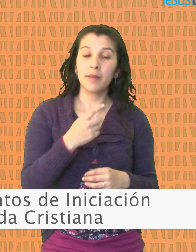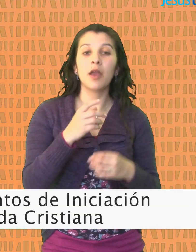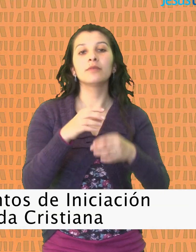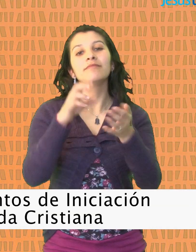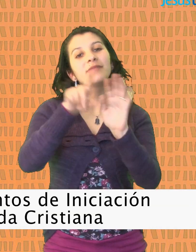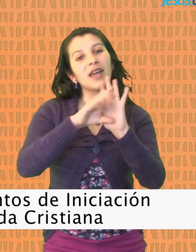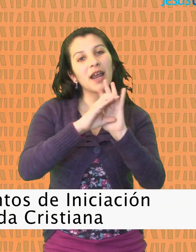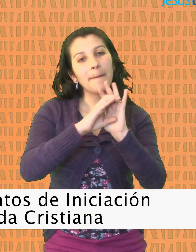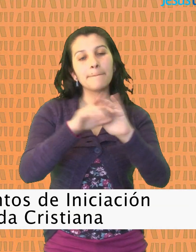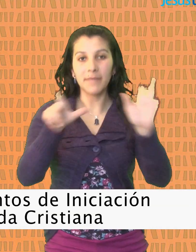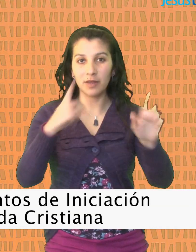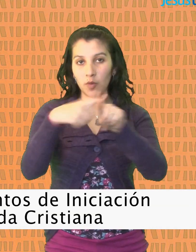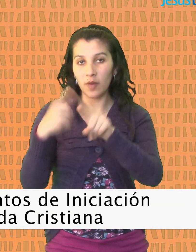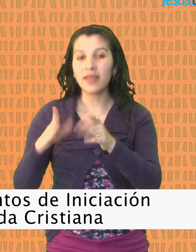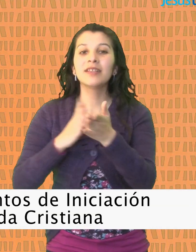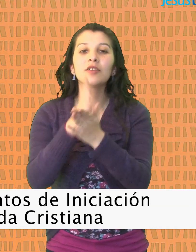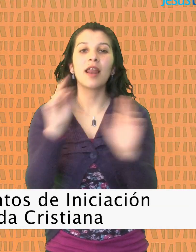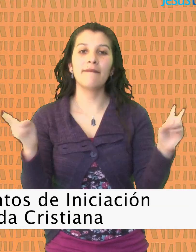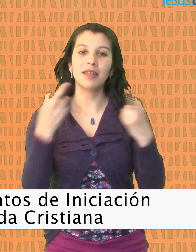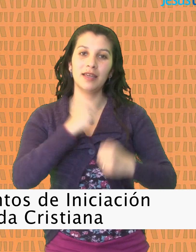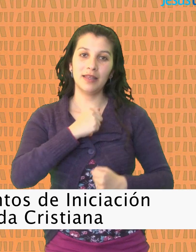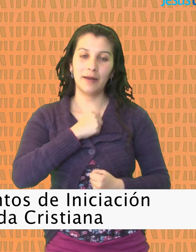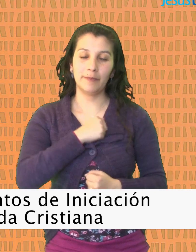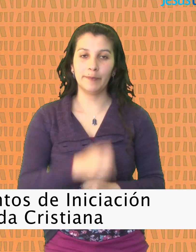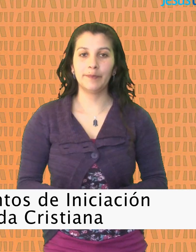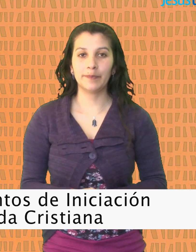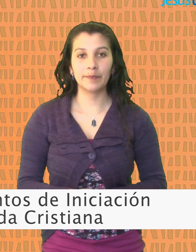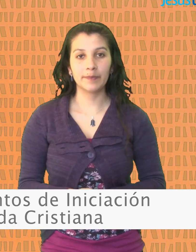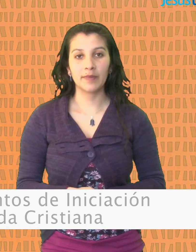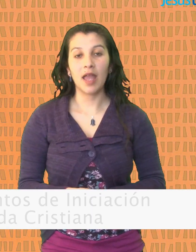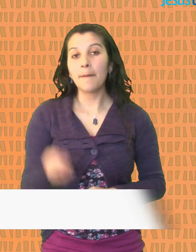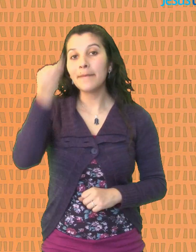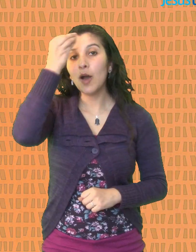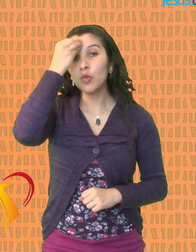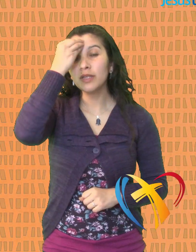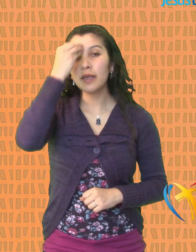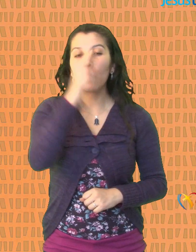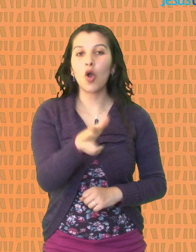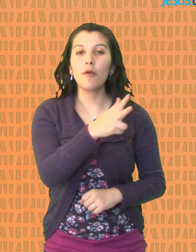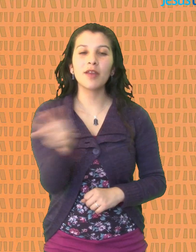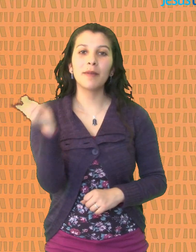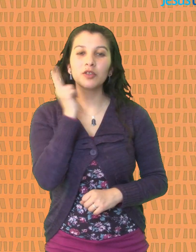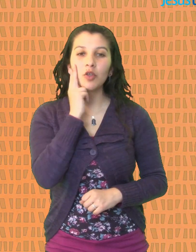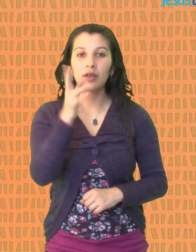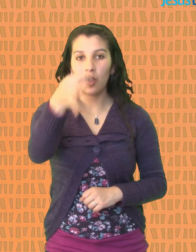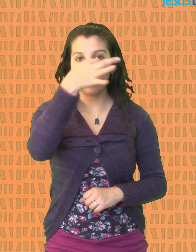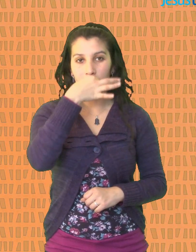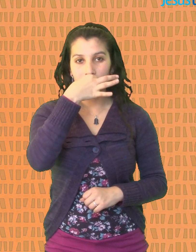Sacramentos de iniciación a la vida cristiana Bautismo Confirmación y Eucaristía